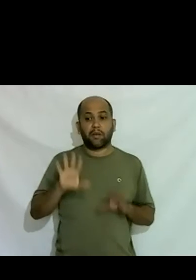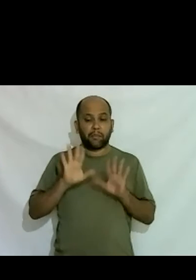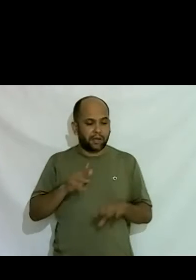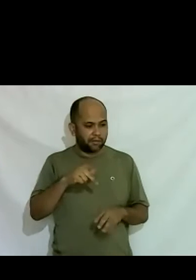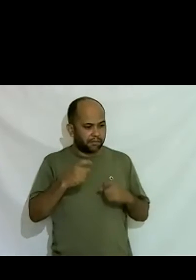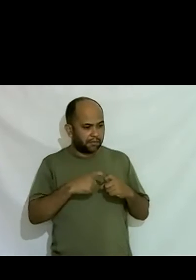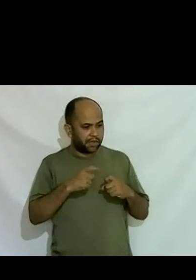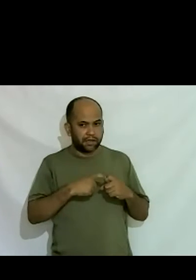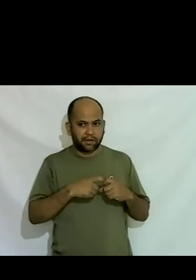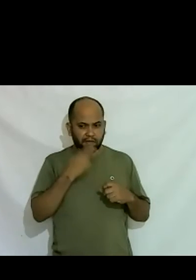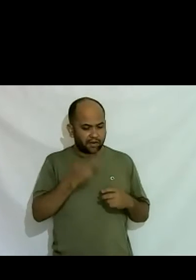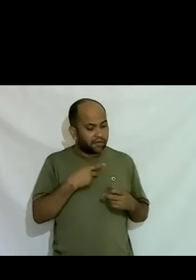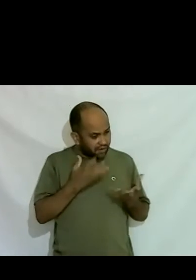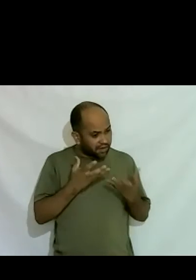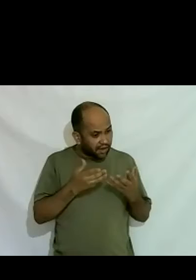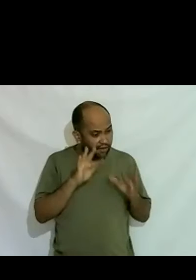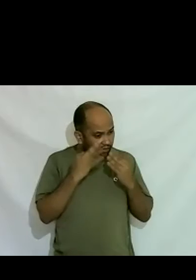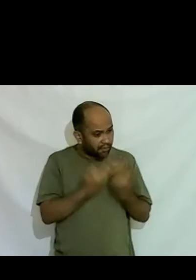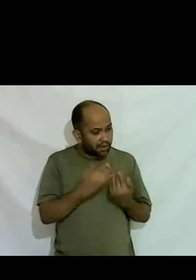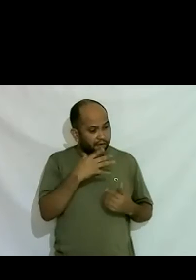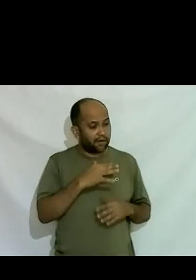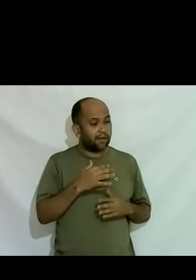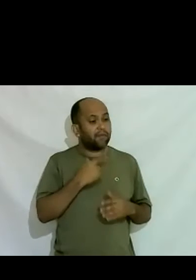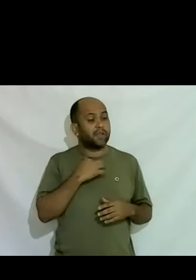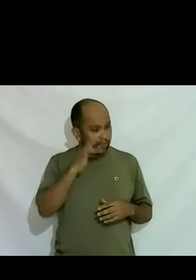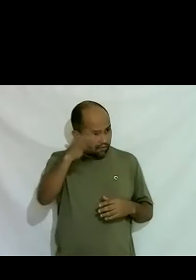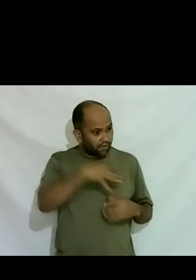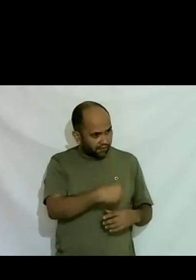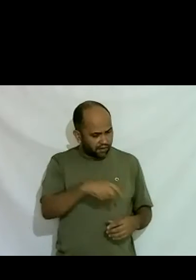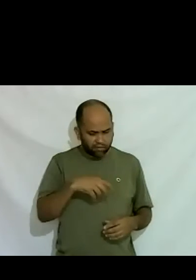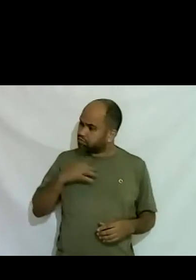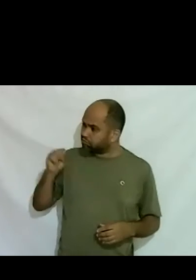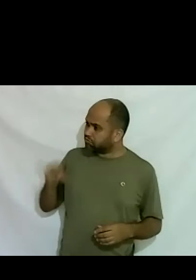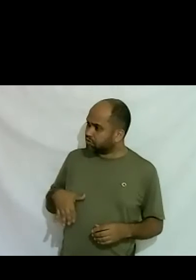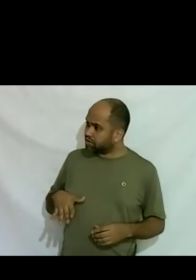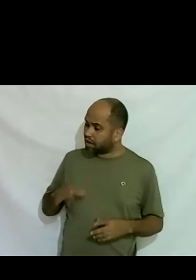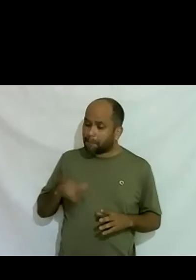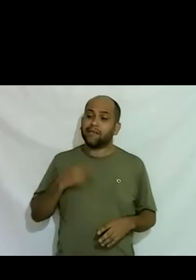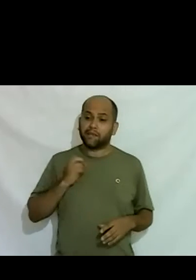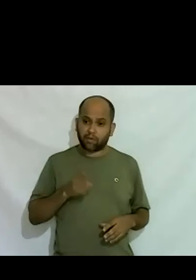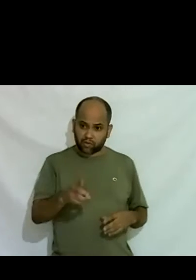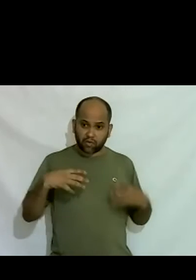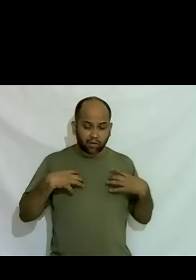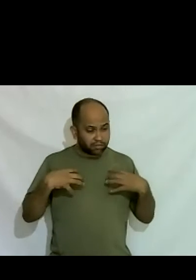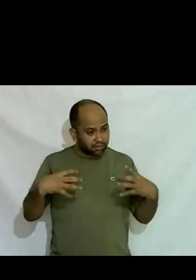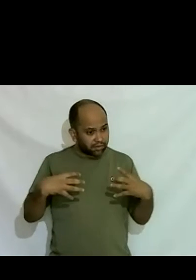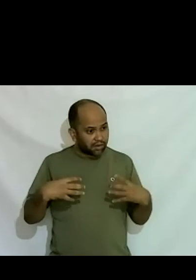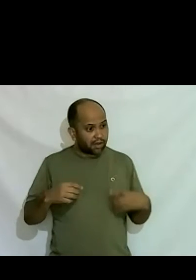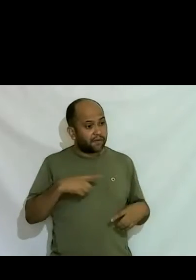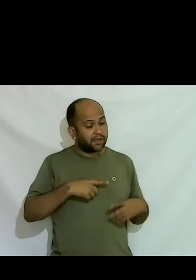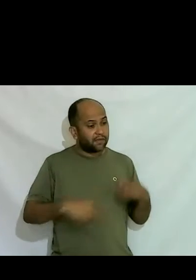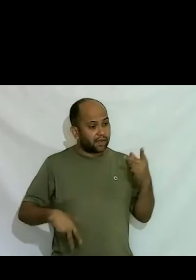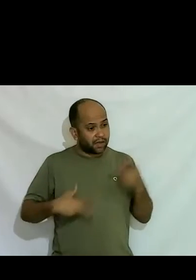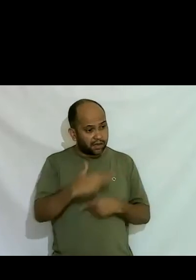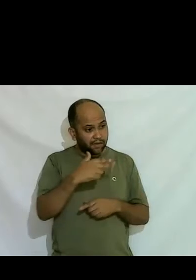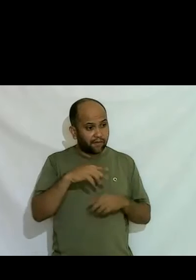você não quer ter uma família você não tem vontade de ter filhos eu disse sim ele disse mas se você continuar se hormonizando você vai ficar estéreo